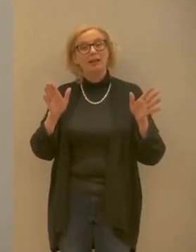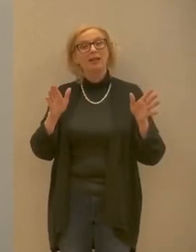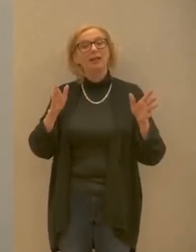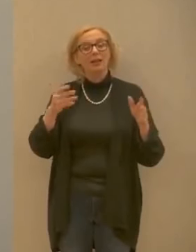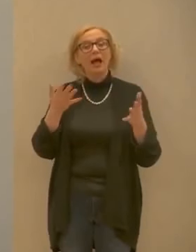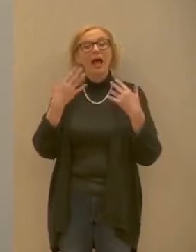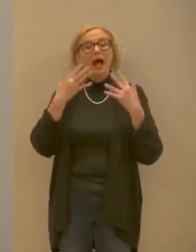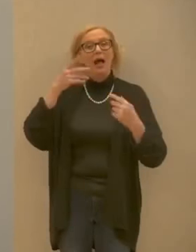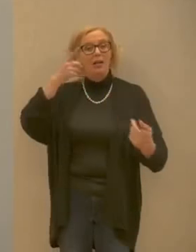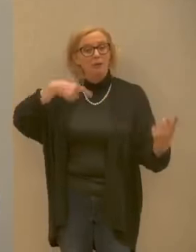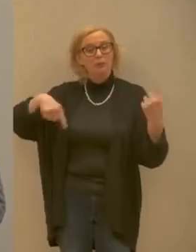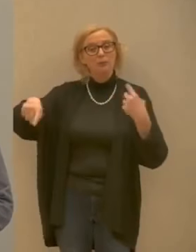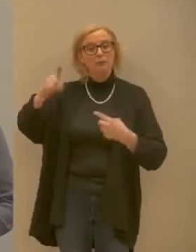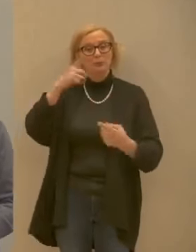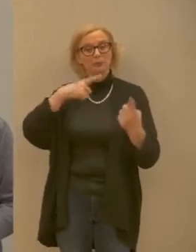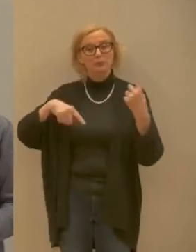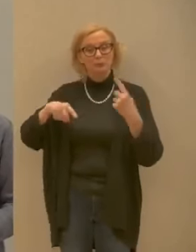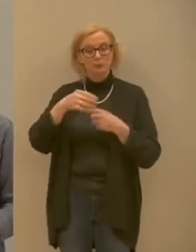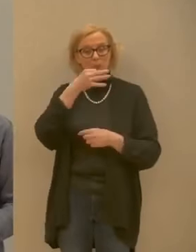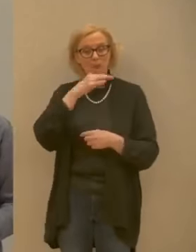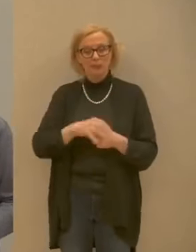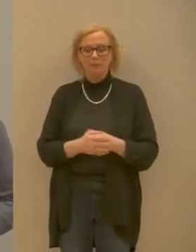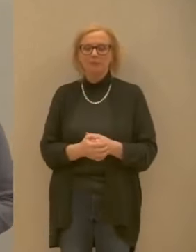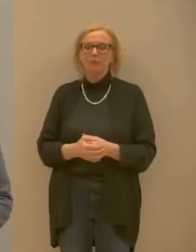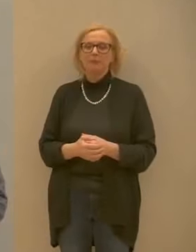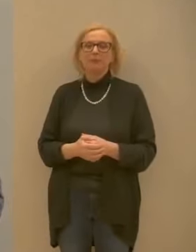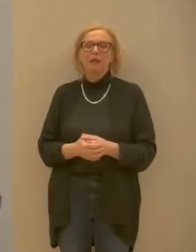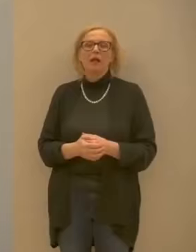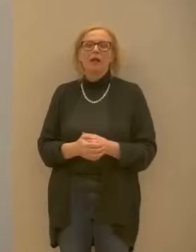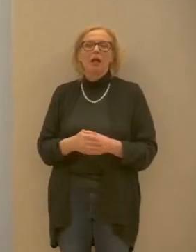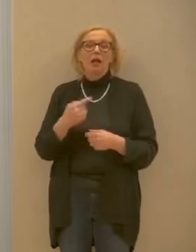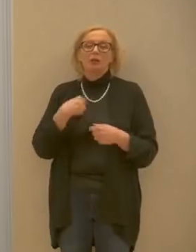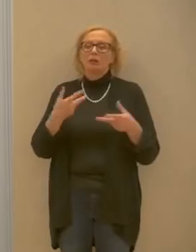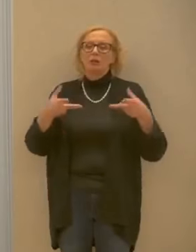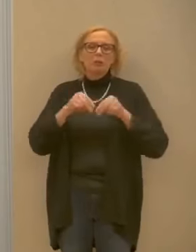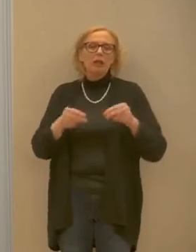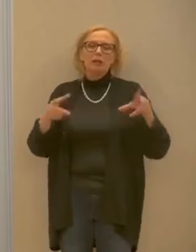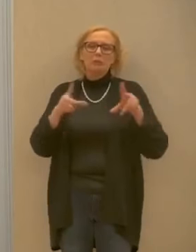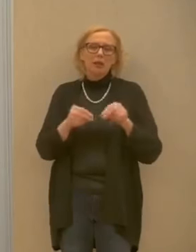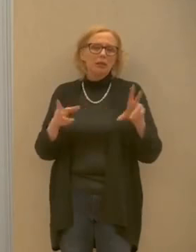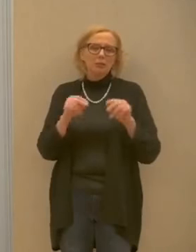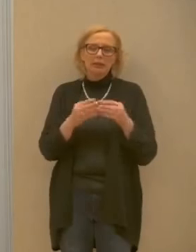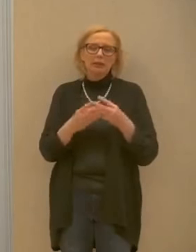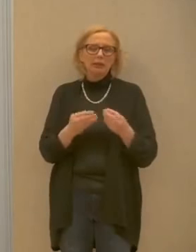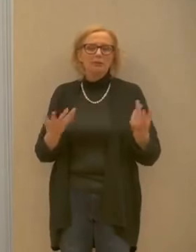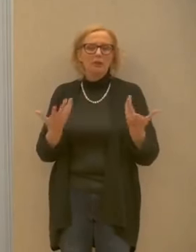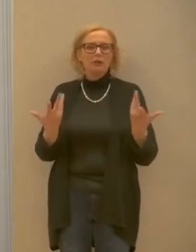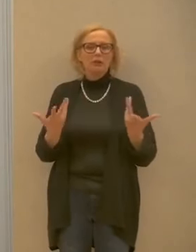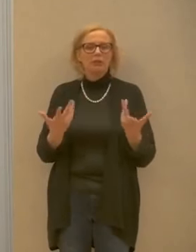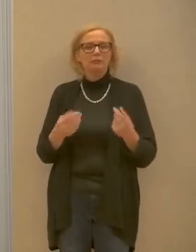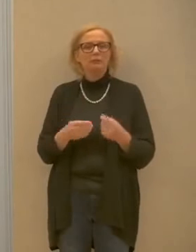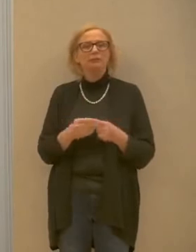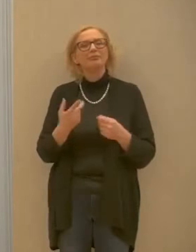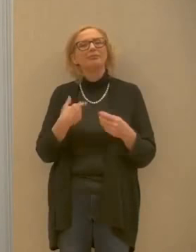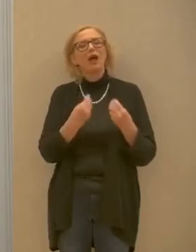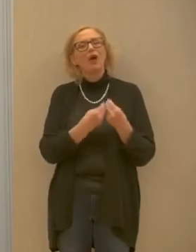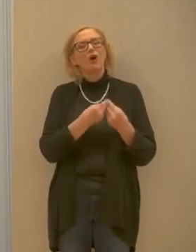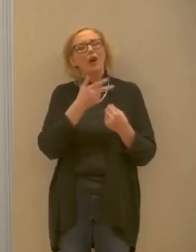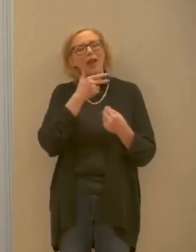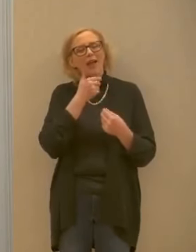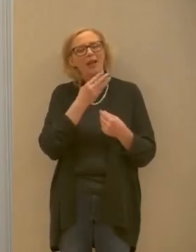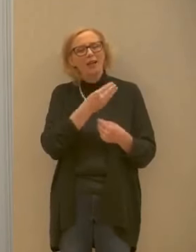sia circolazione d'aria non ci stancheremo mai di ripeterlo è difficile dare una risposta a questa domanda ma una collega mi chiede se